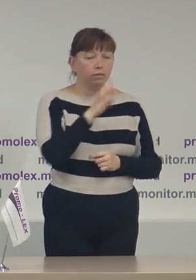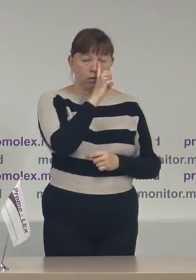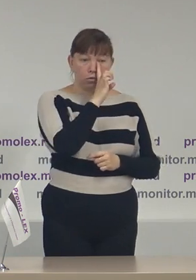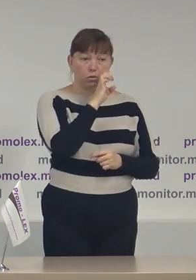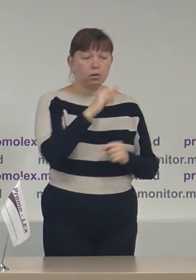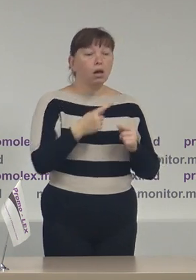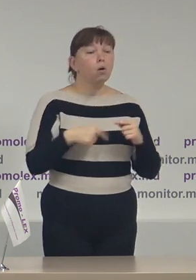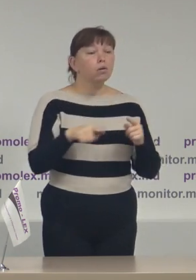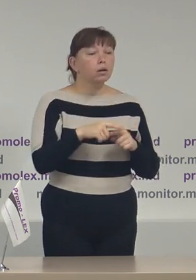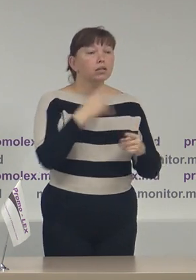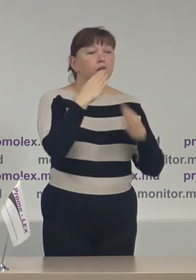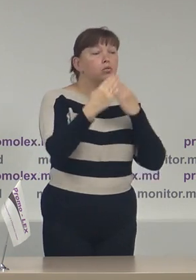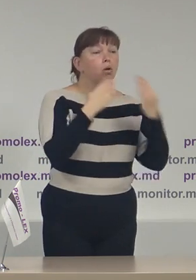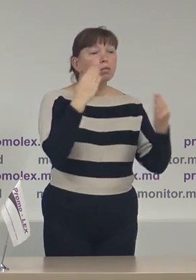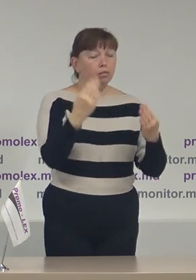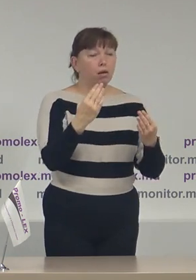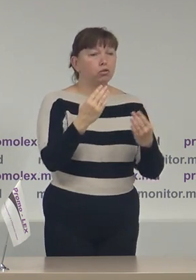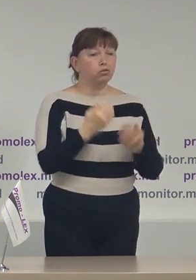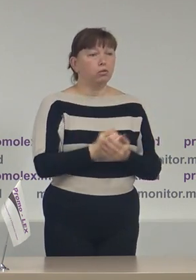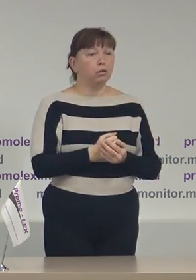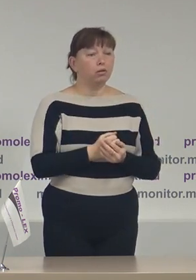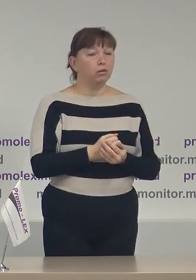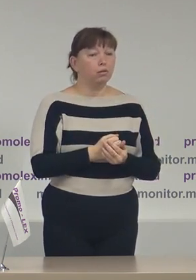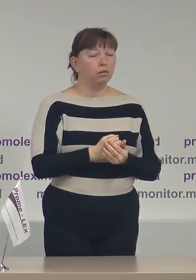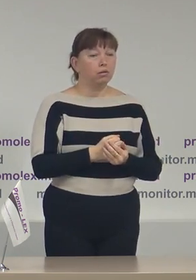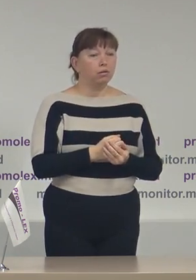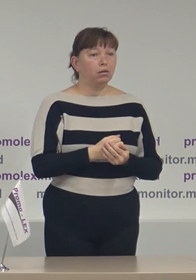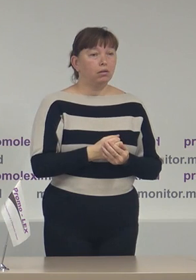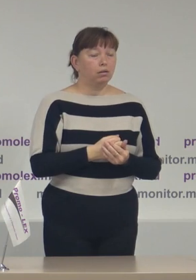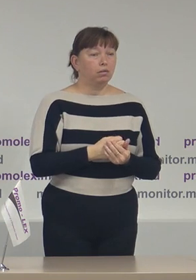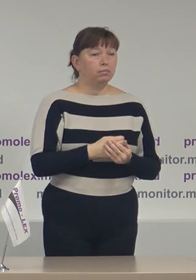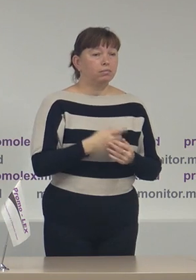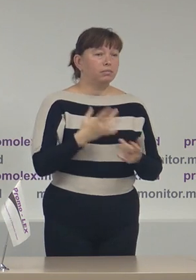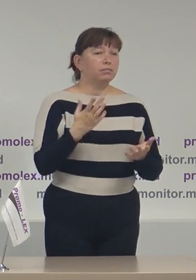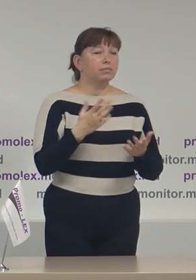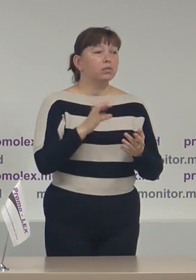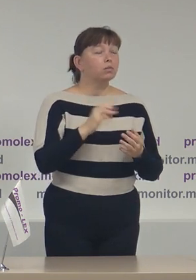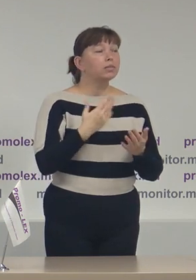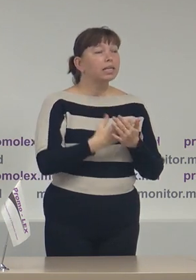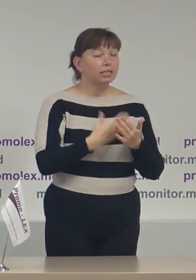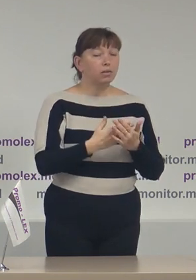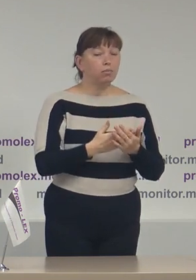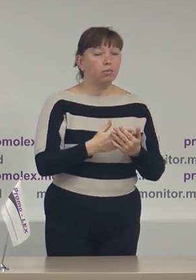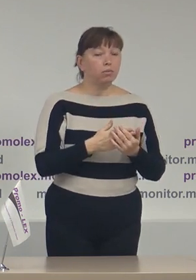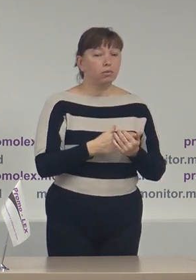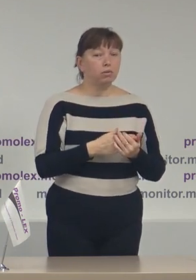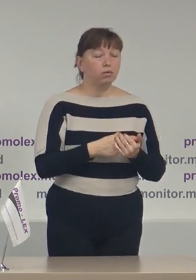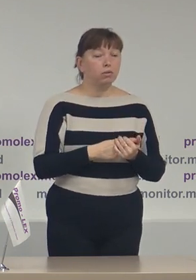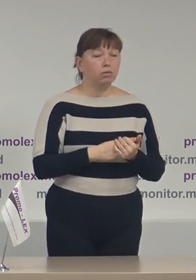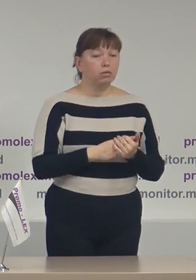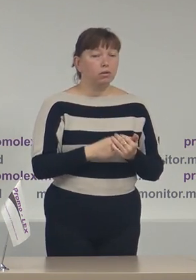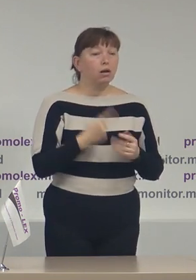organizarea unui sondaj de tip exit poll adică de ieșire la urni de tip exit poll